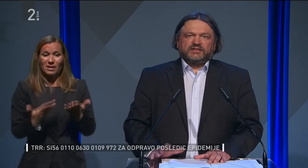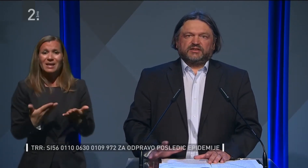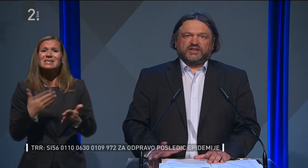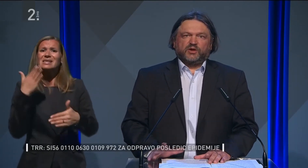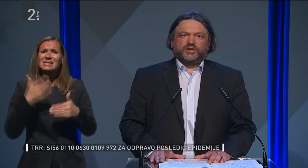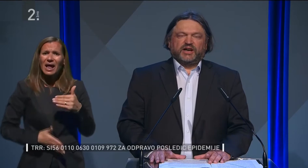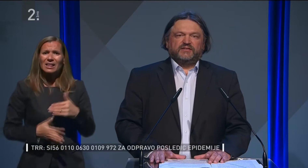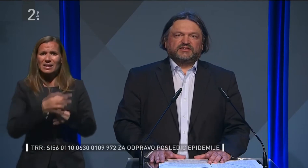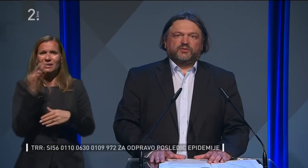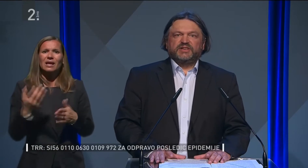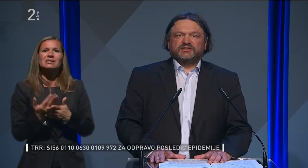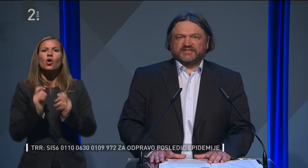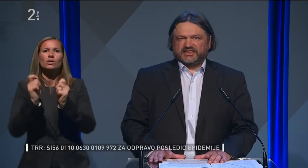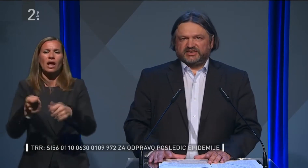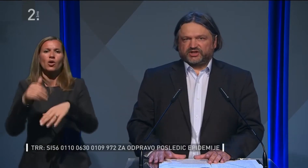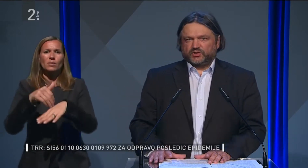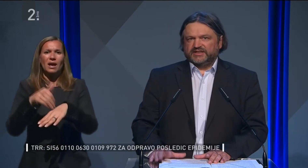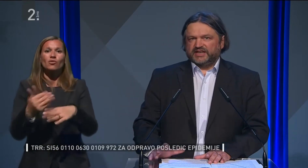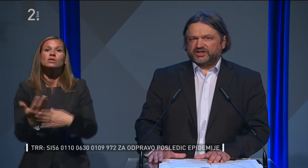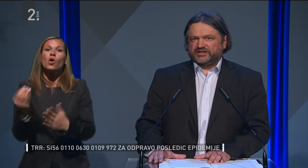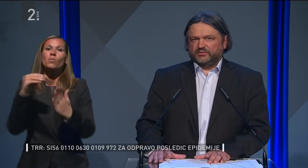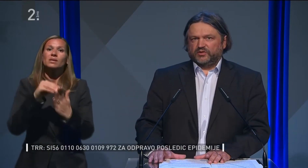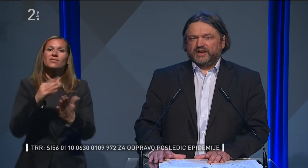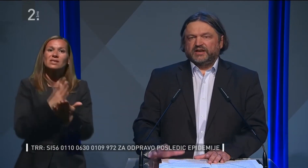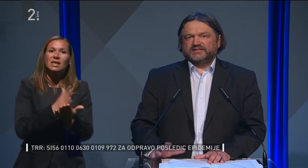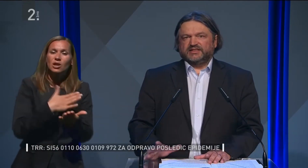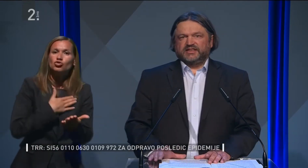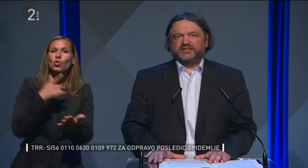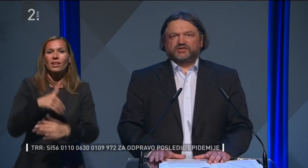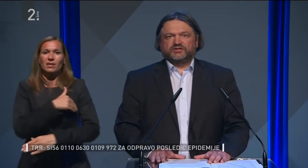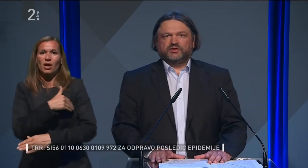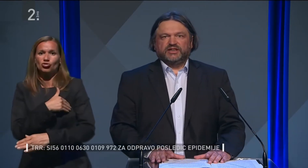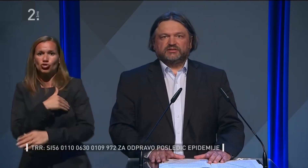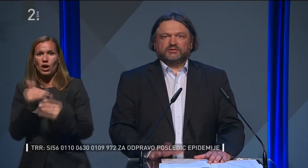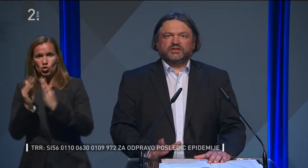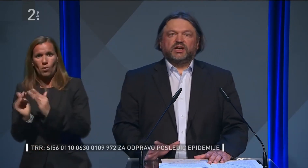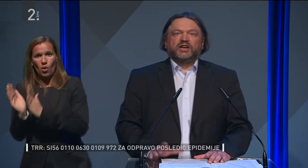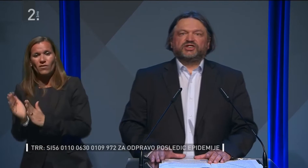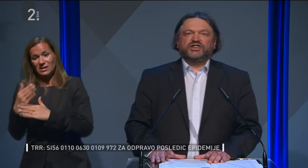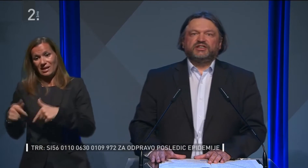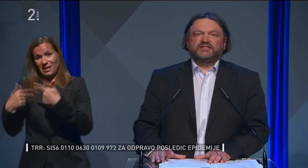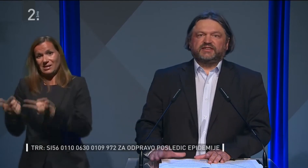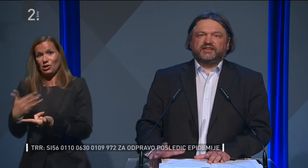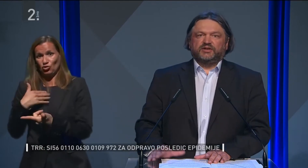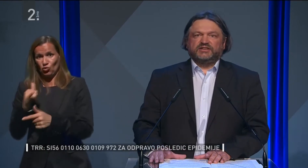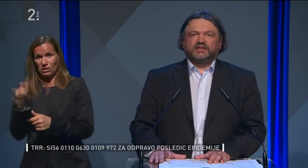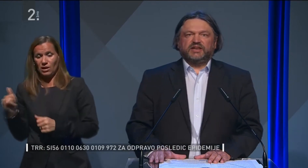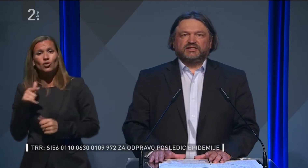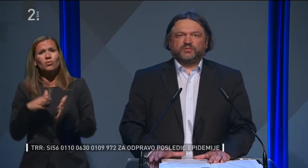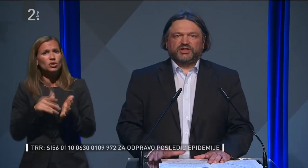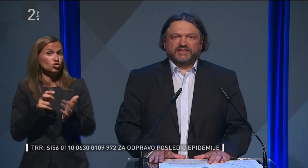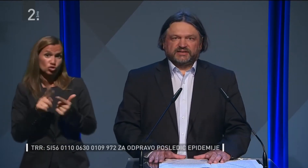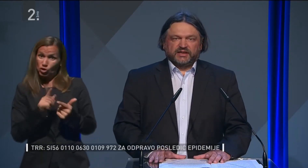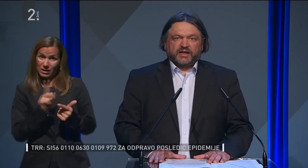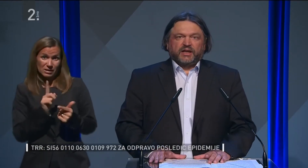dan za odajo prijave, za vpis v srednje šole in dejaške domove za naslednje šolsko leto. Tako da, če še ni ste tega uredili,